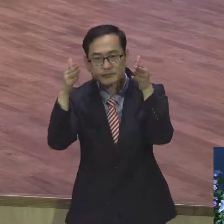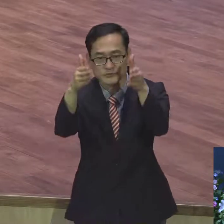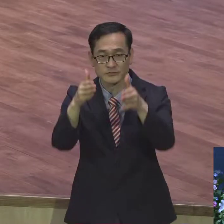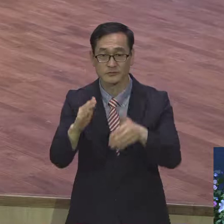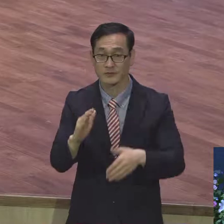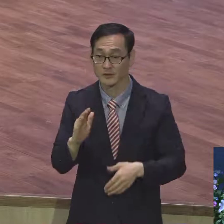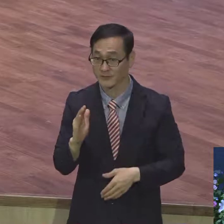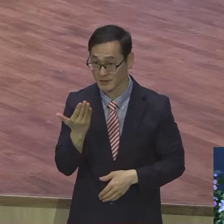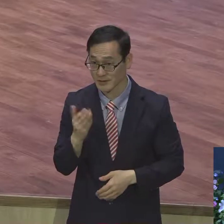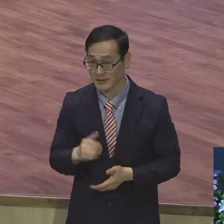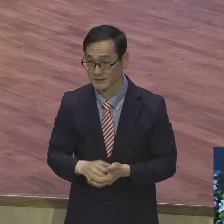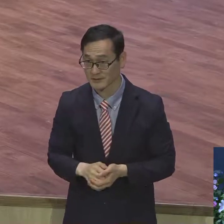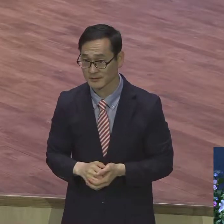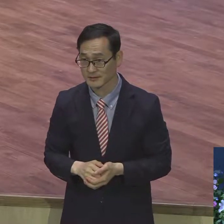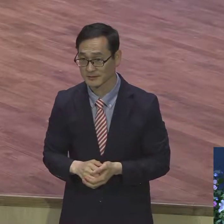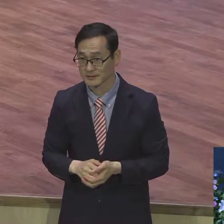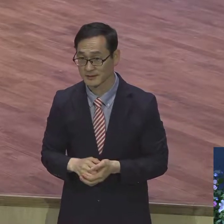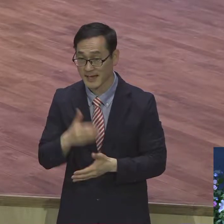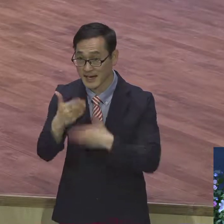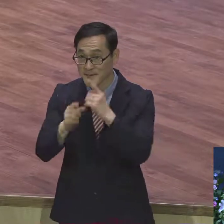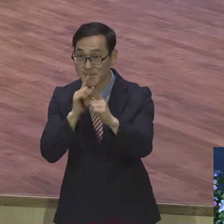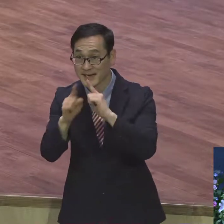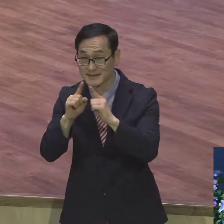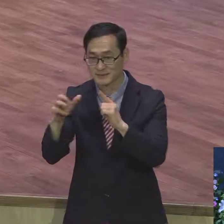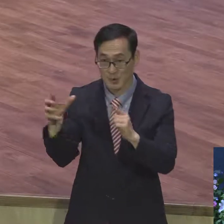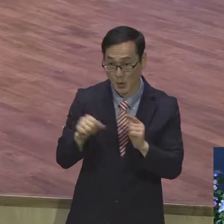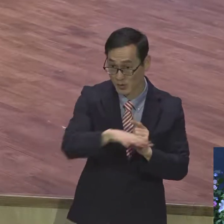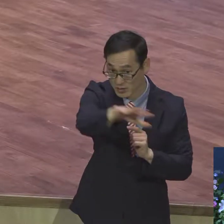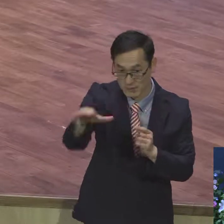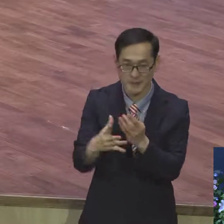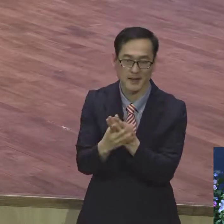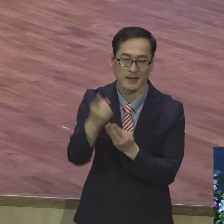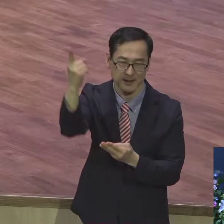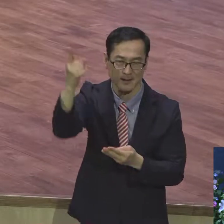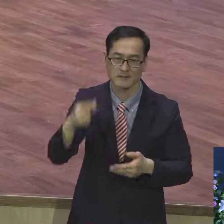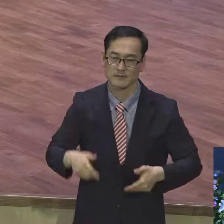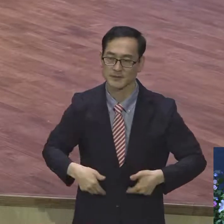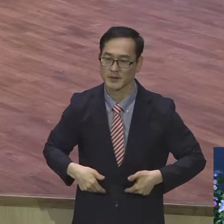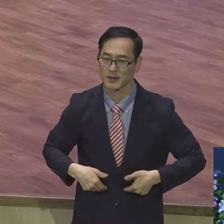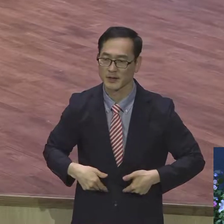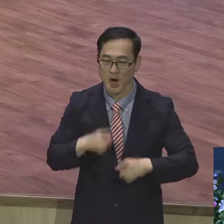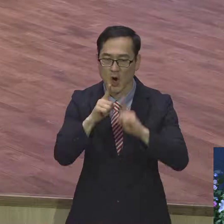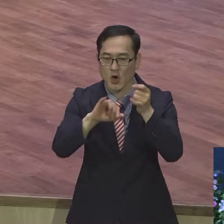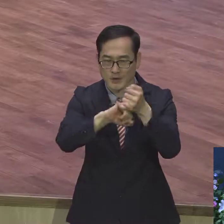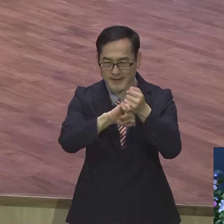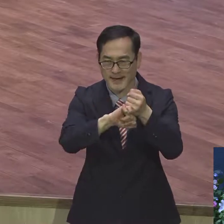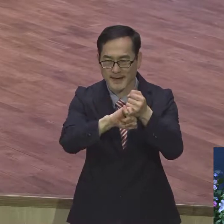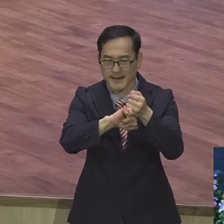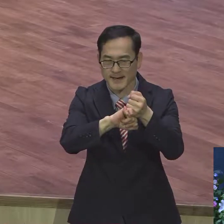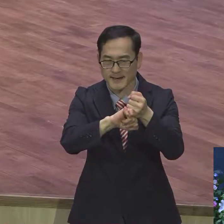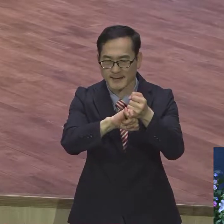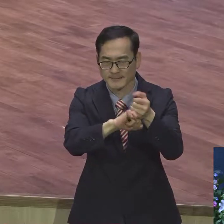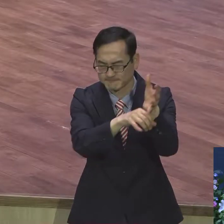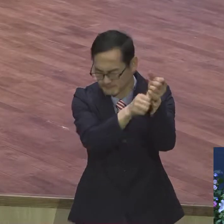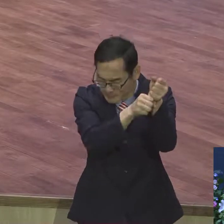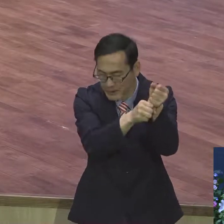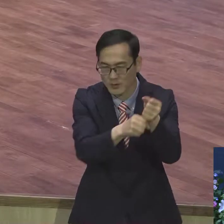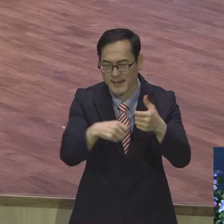하나님의 말씀과 하나가 되어야 됩니다. 은약 붙잡고 뭐요. 정시로 무시로 하나님 앞에서